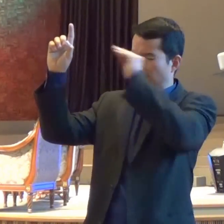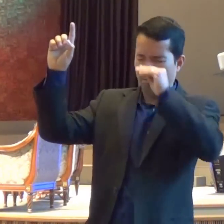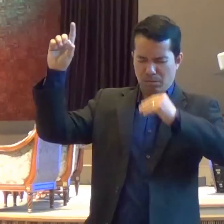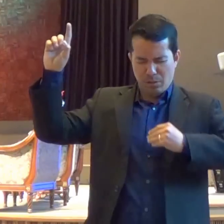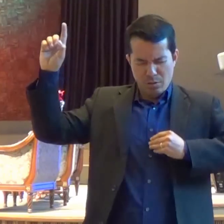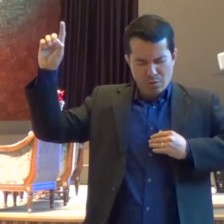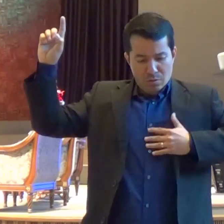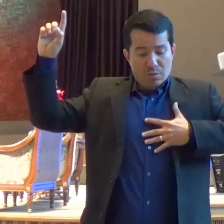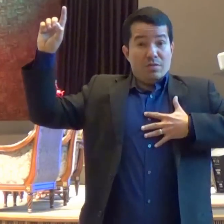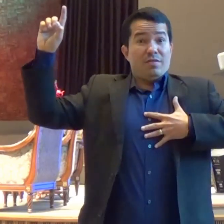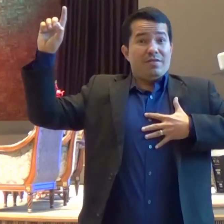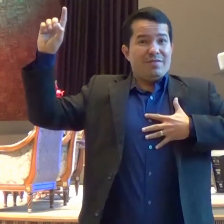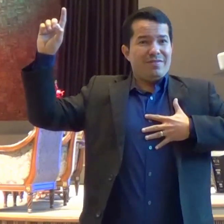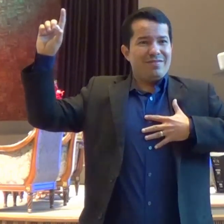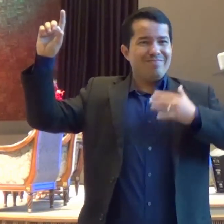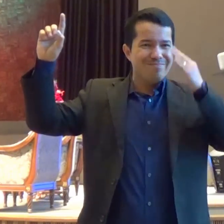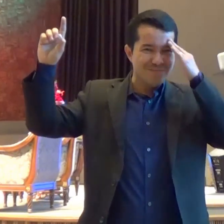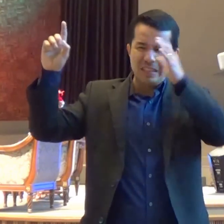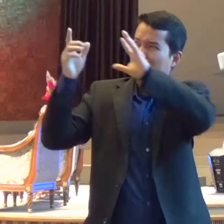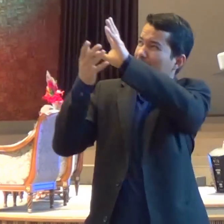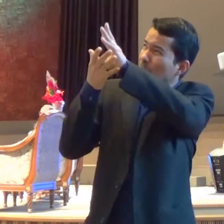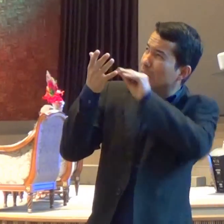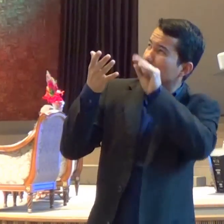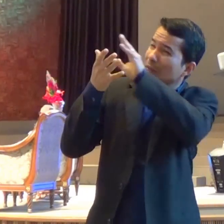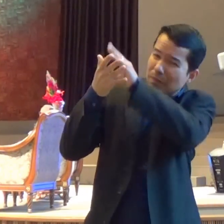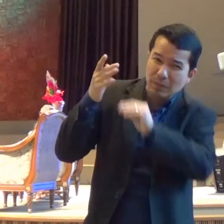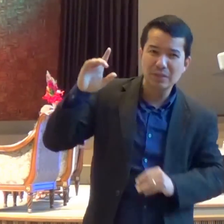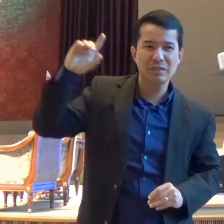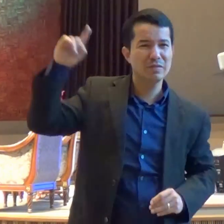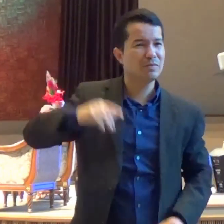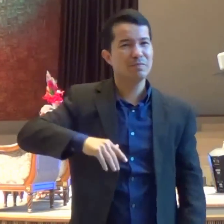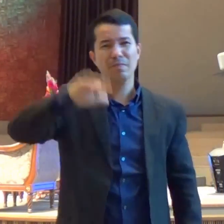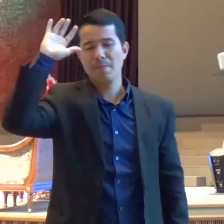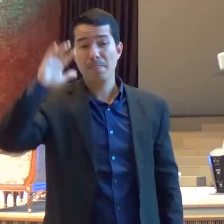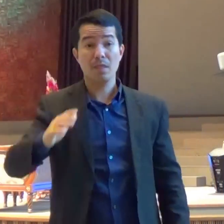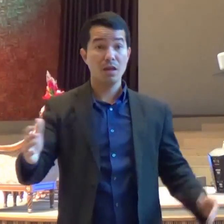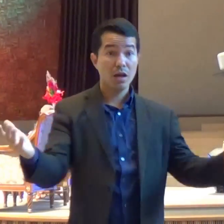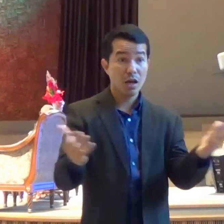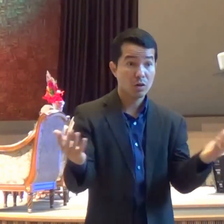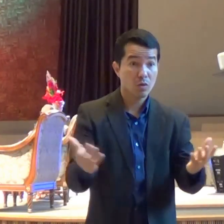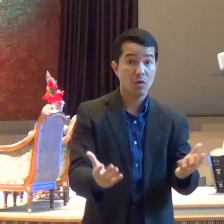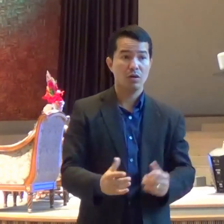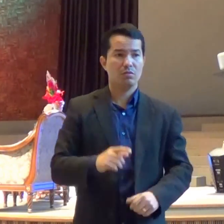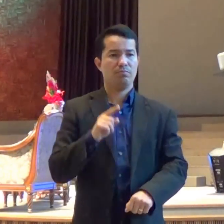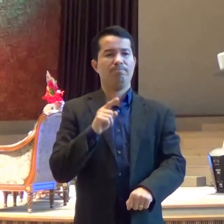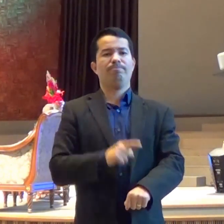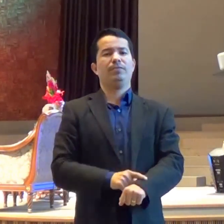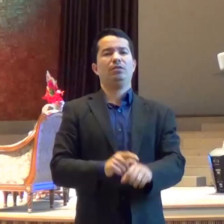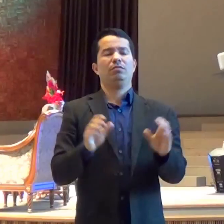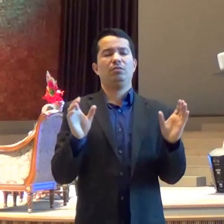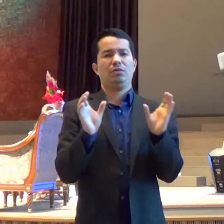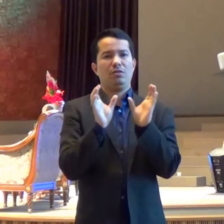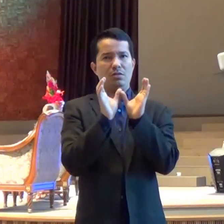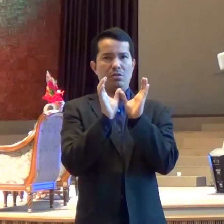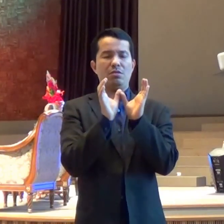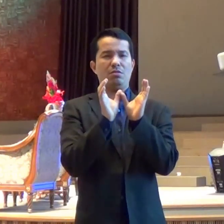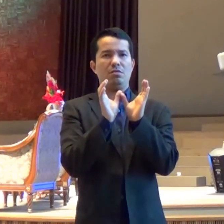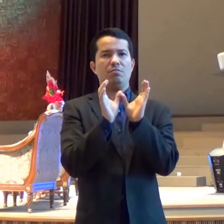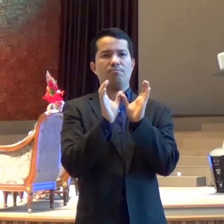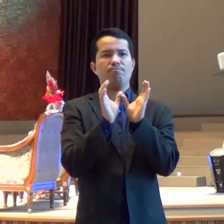assim que funciona Então agora Nós vamos Celebrar juntos Esse memorial Eu